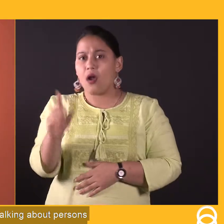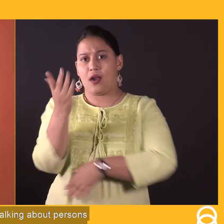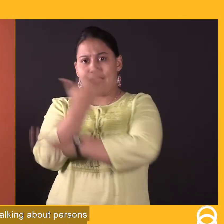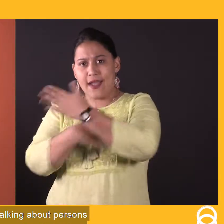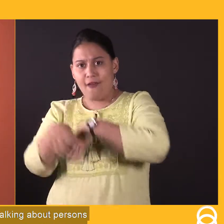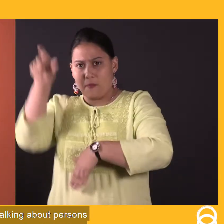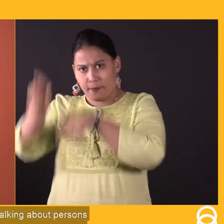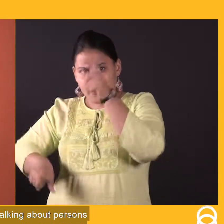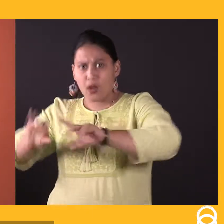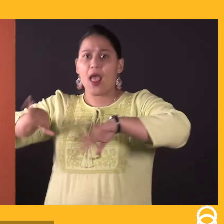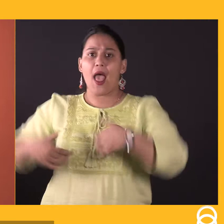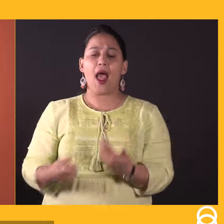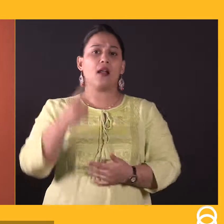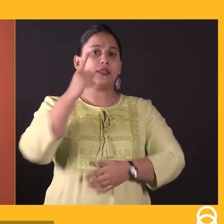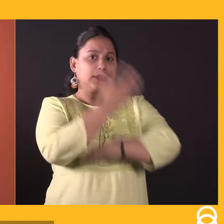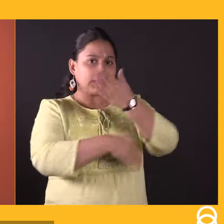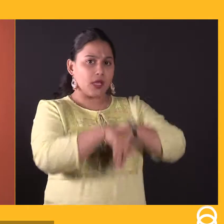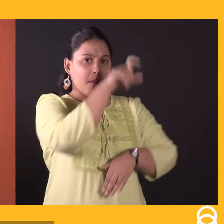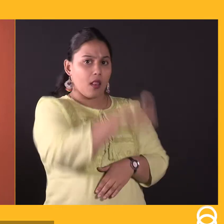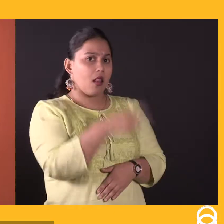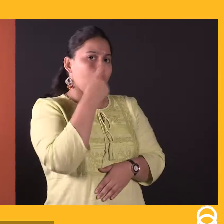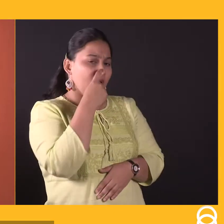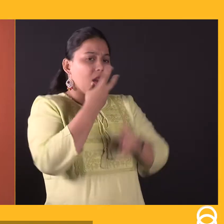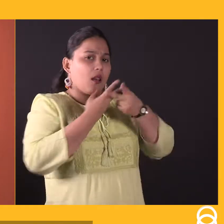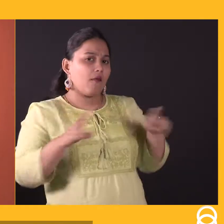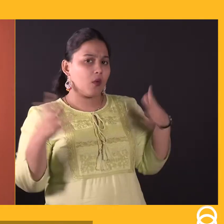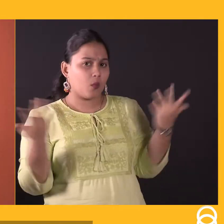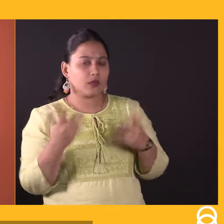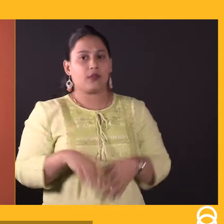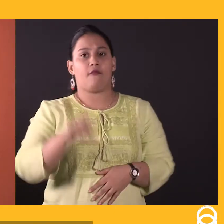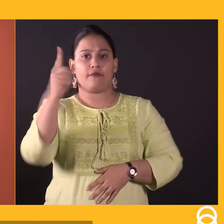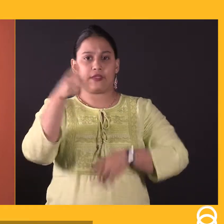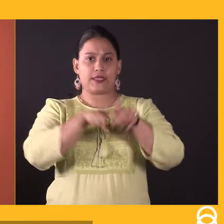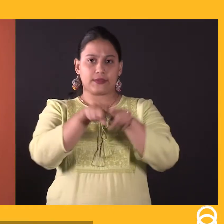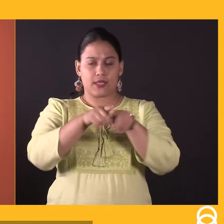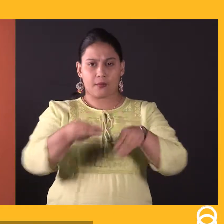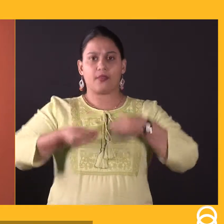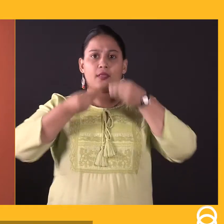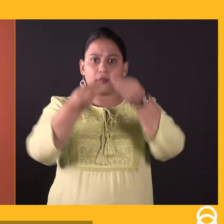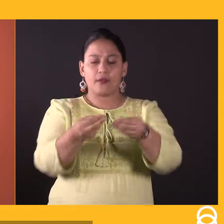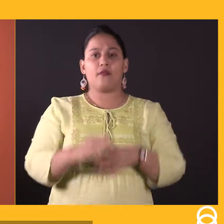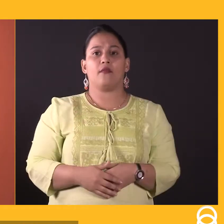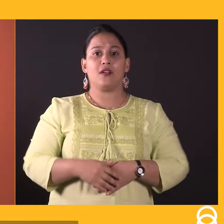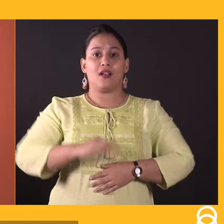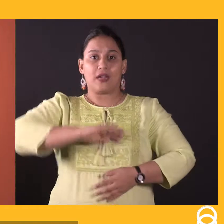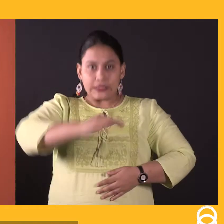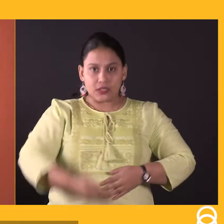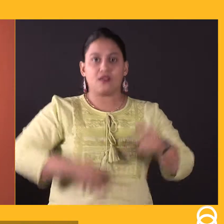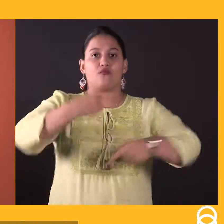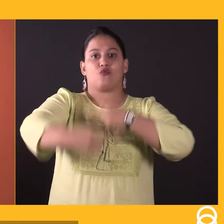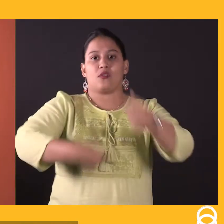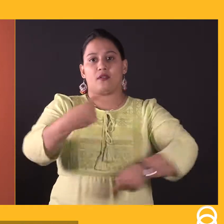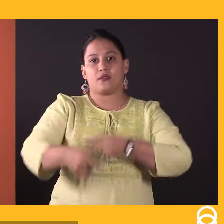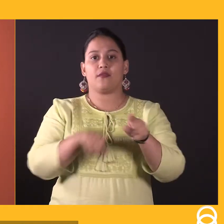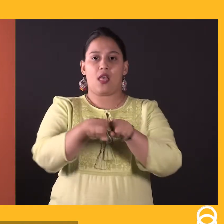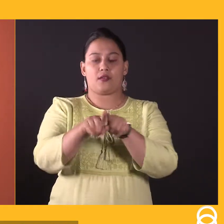इसके अगर मैं दो-तीन यहां पर आपको उधारन दूँ तो सबसे पहले मैं आपको प्रजनन स्वास्त का उधारन दूँगी यह विशेश रूप